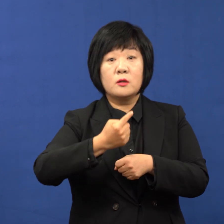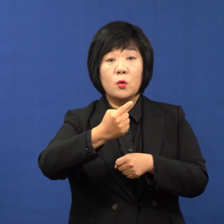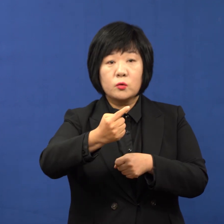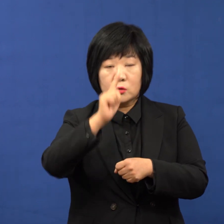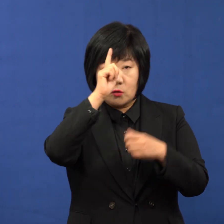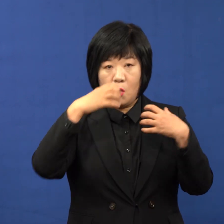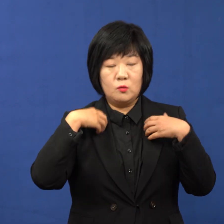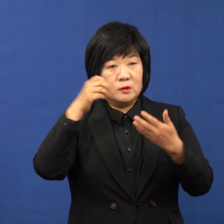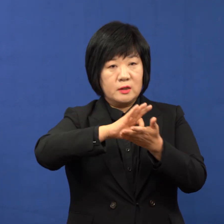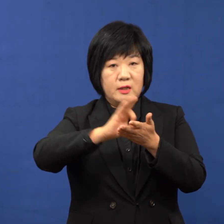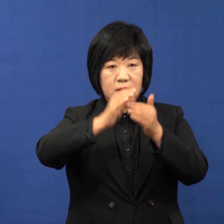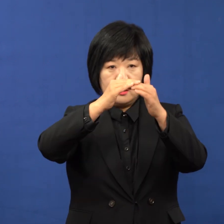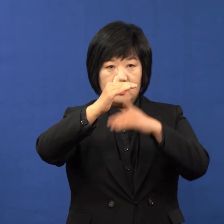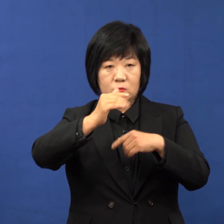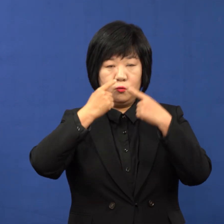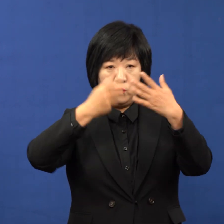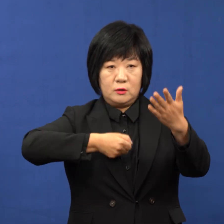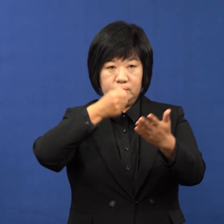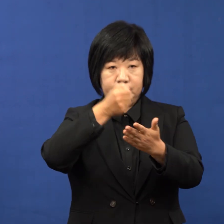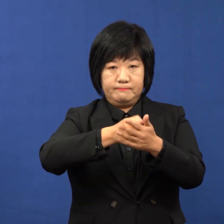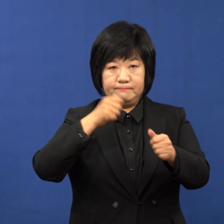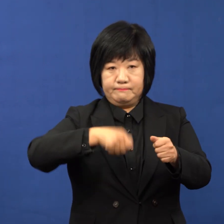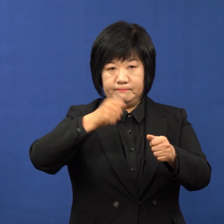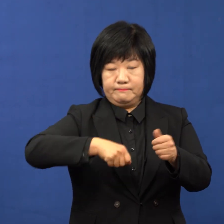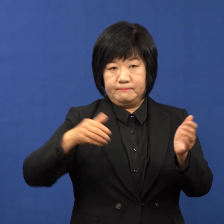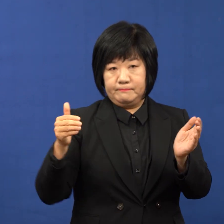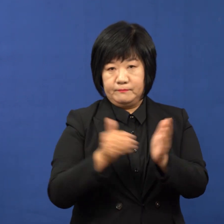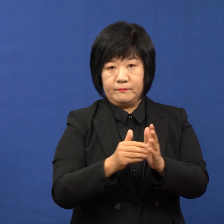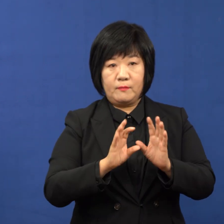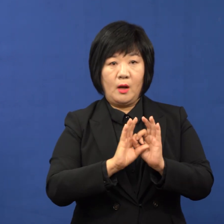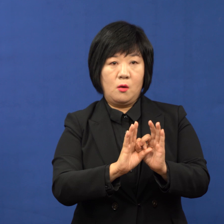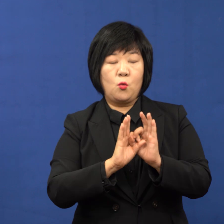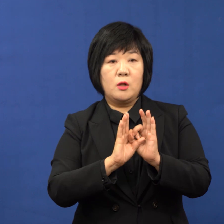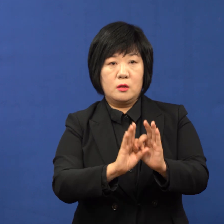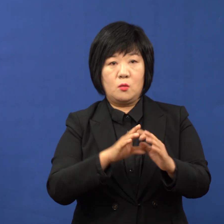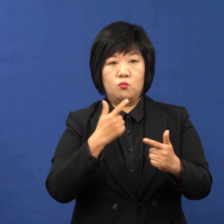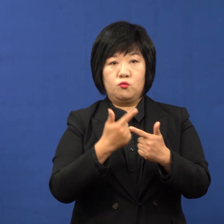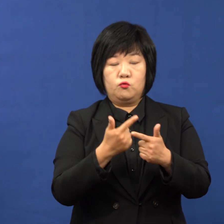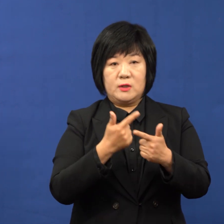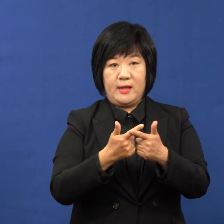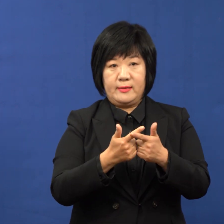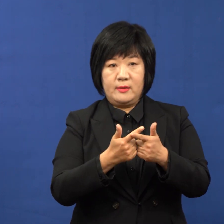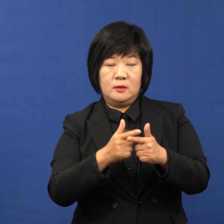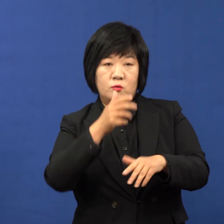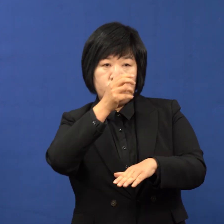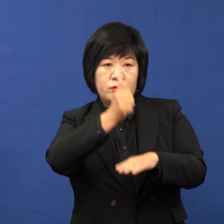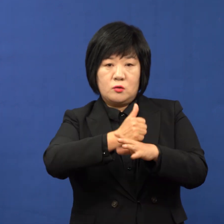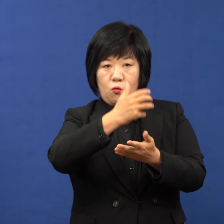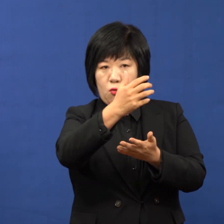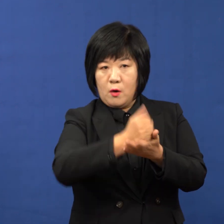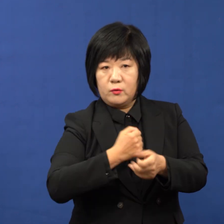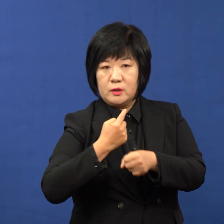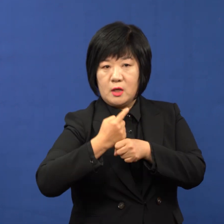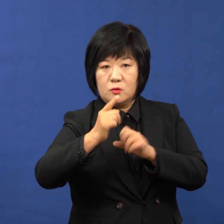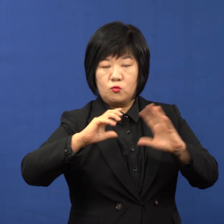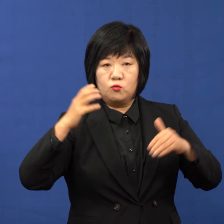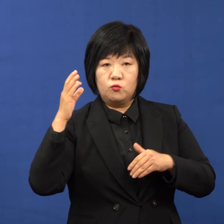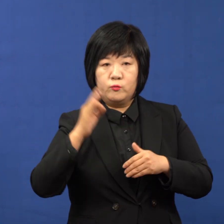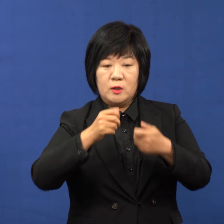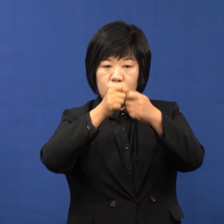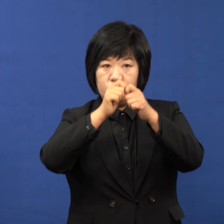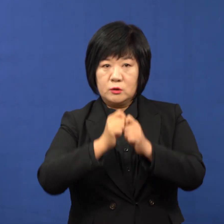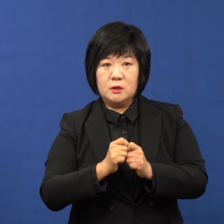내년도 정부 예산안을 확정 처리했습니다. 이와 관련해서 우리 부산이 최종 확보한 내년도 국비의